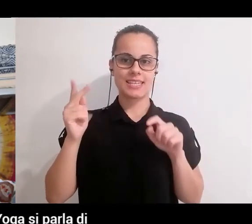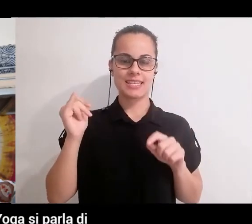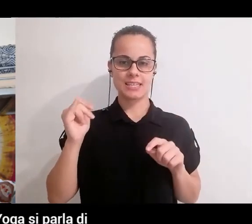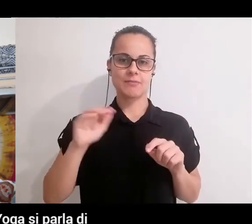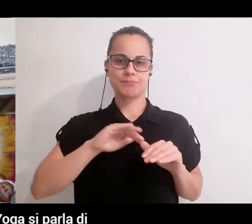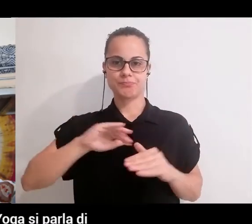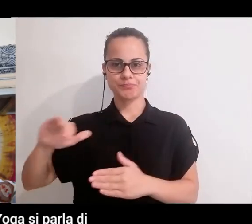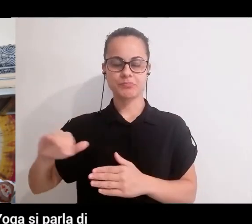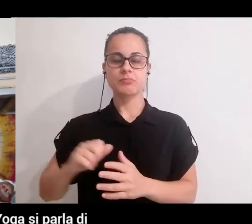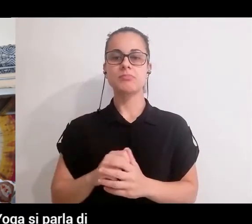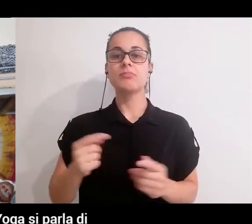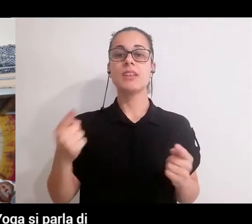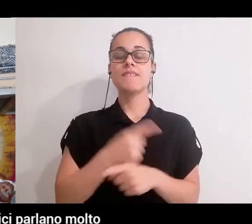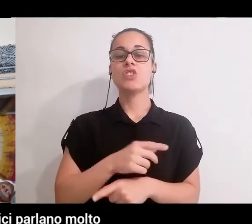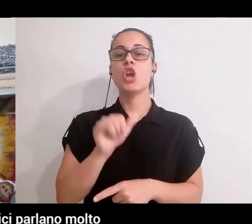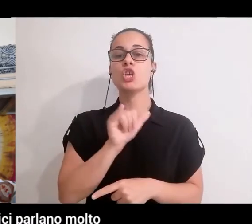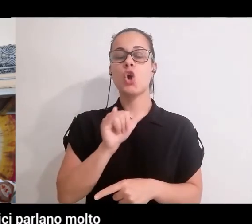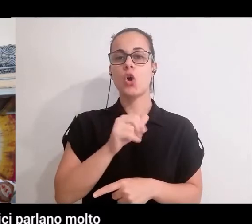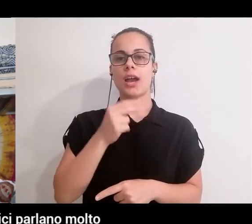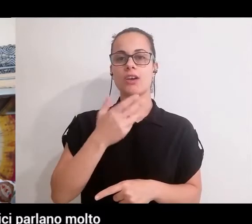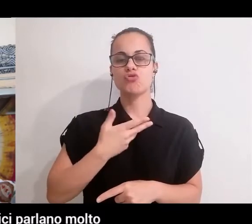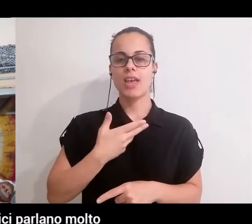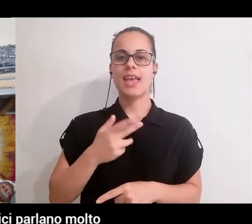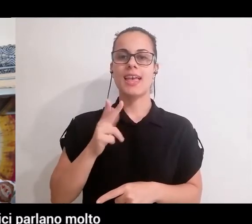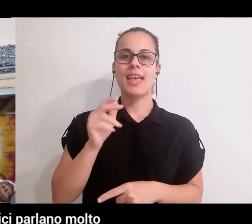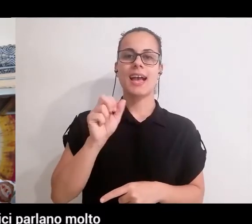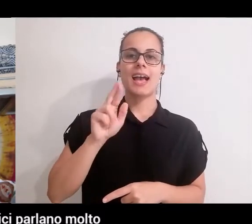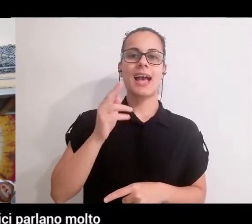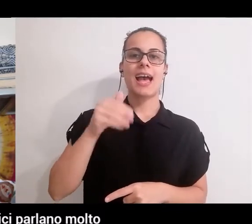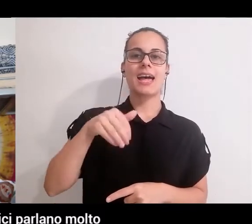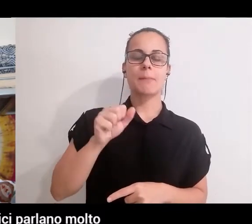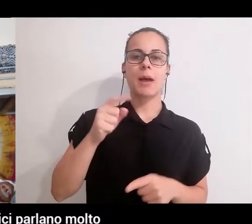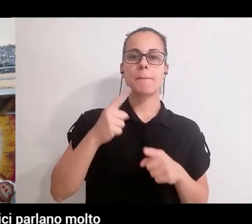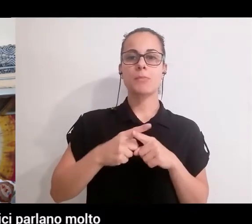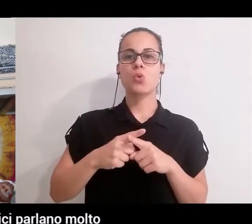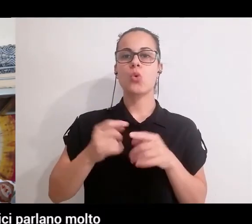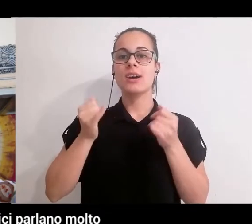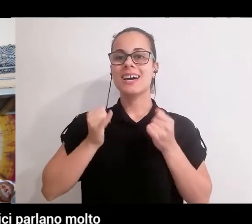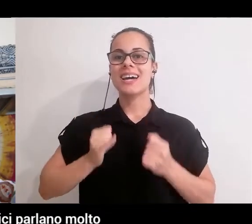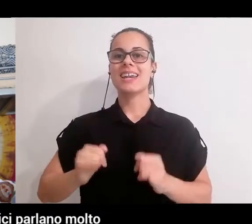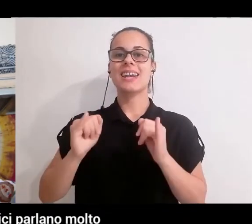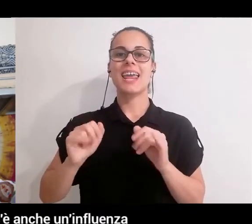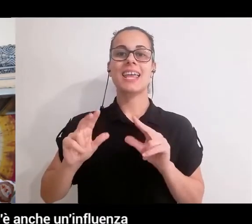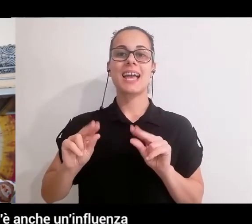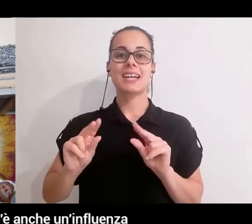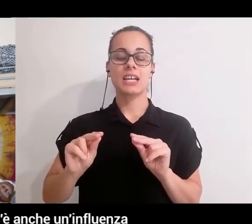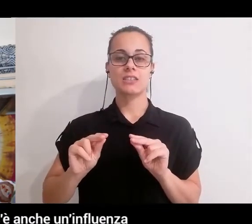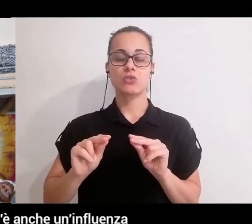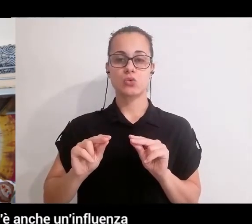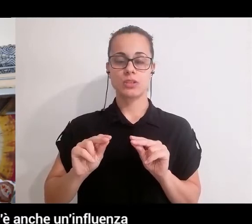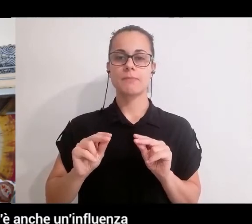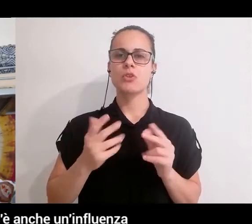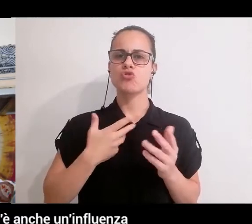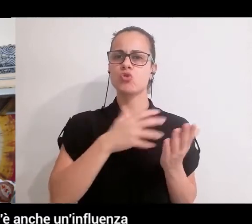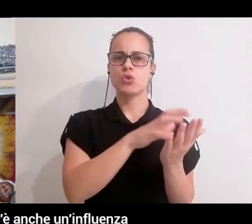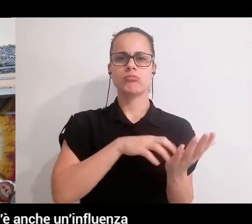dello yoga si parla di karma e rincarnazione, quindi i testi vedici parlano molto di questi